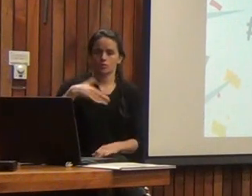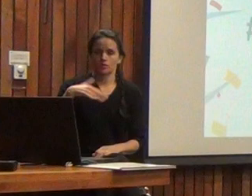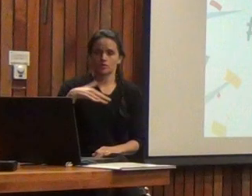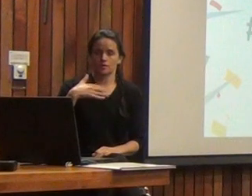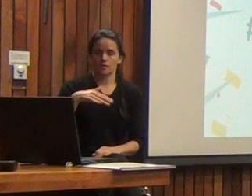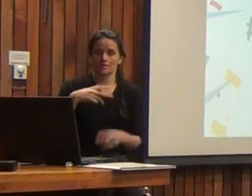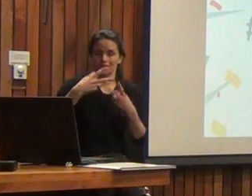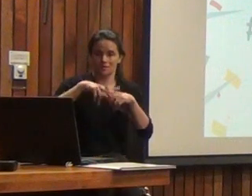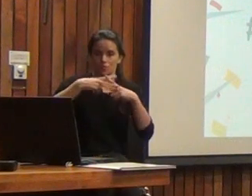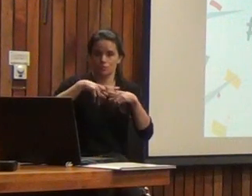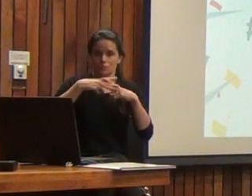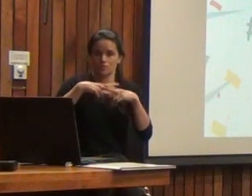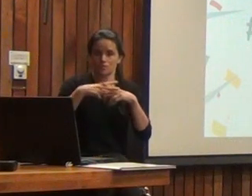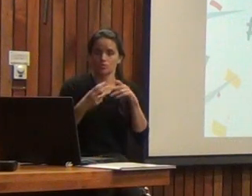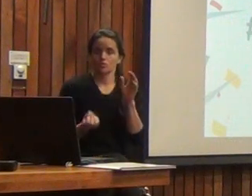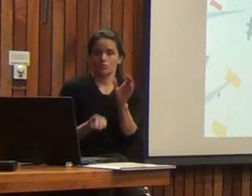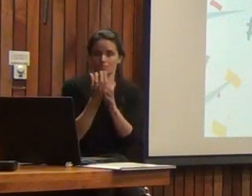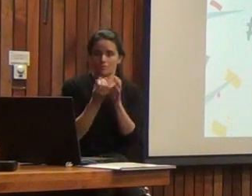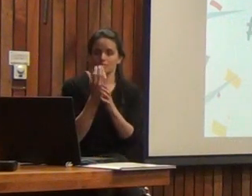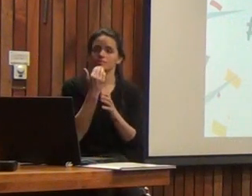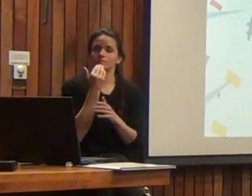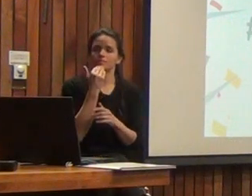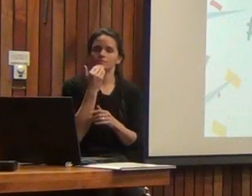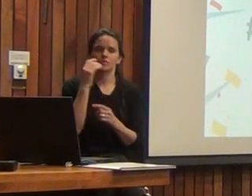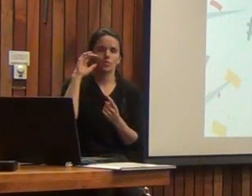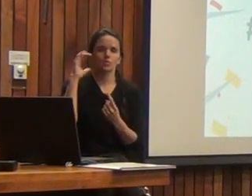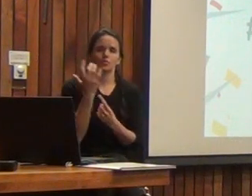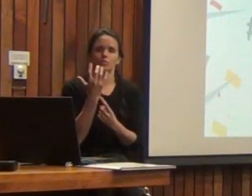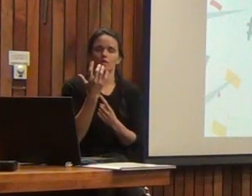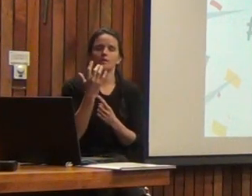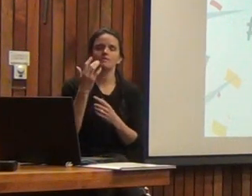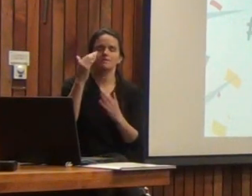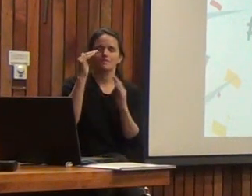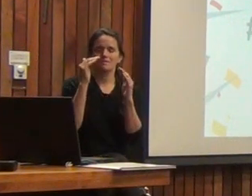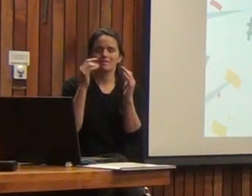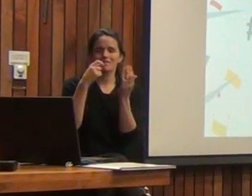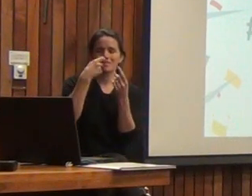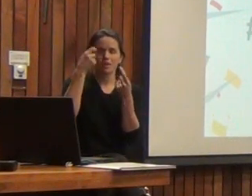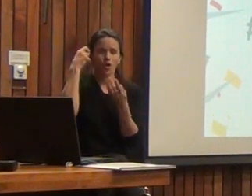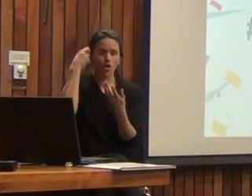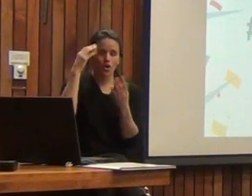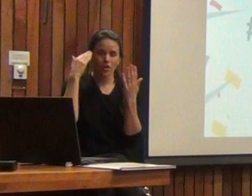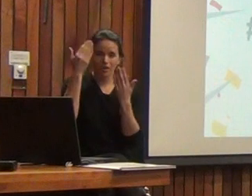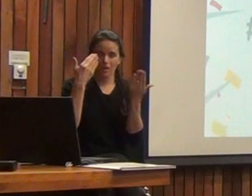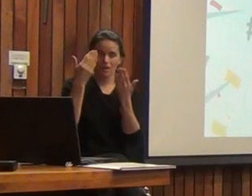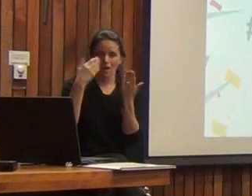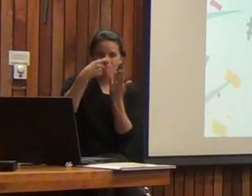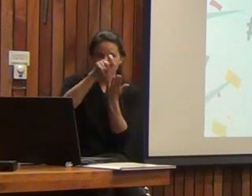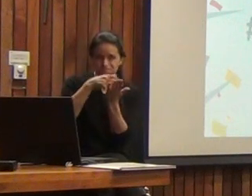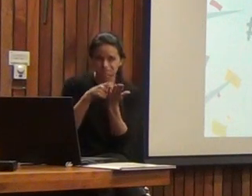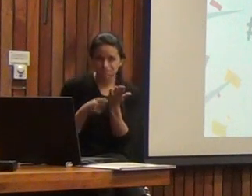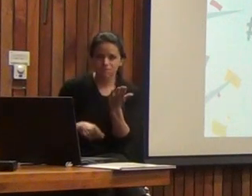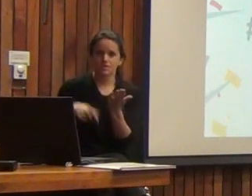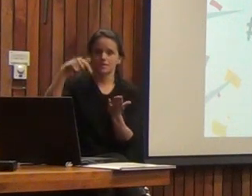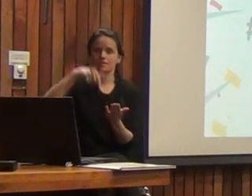este instrumento en el contexto de la cultura de evaluación psicométrica en Chile y sobre la nueva batería BISINC.